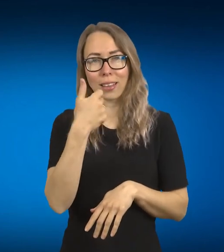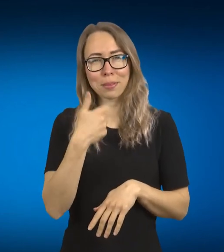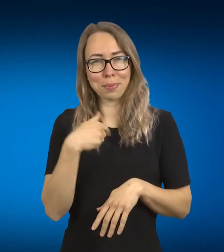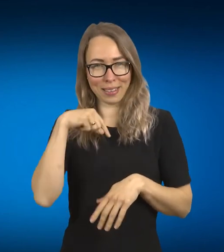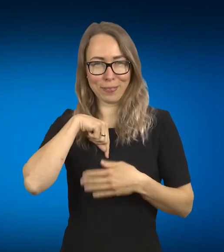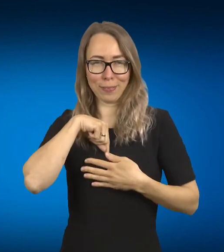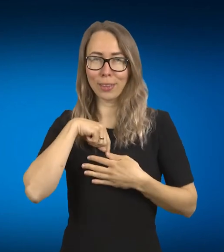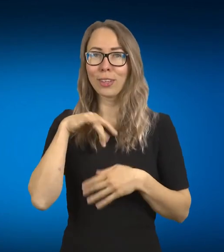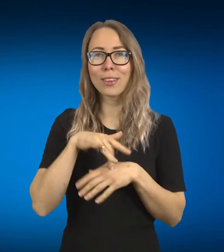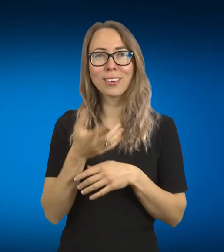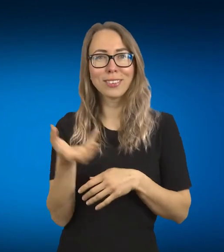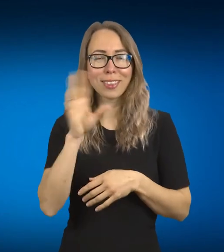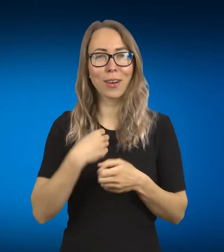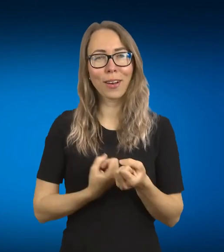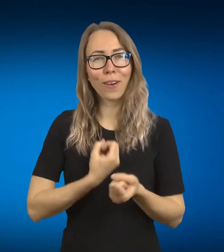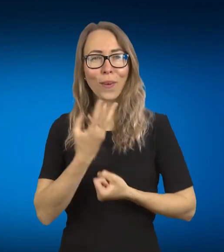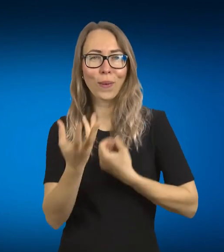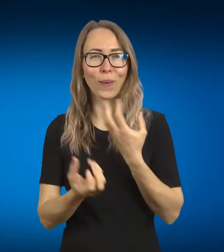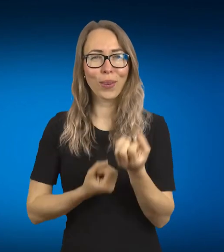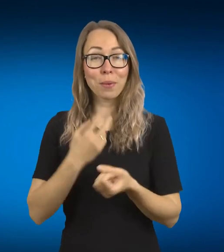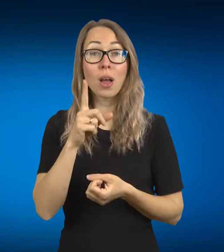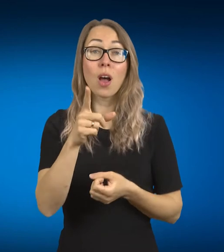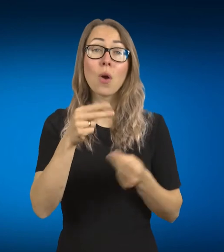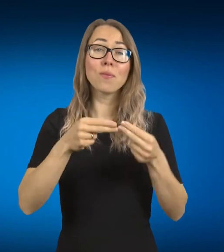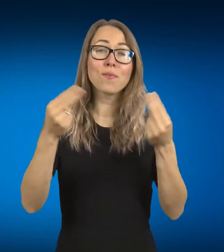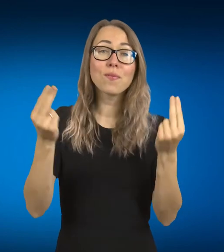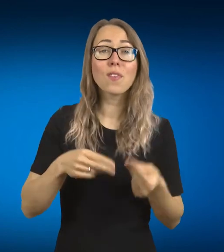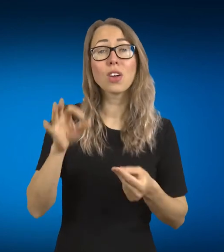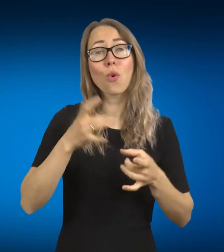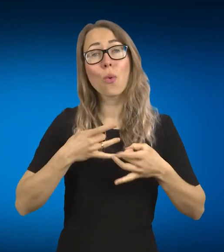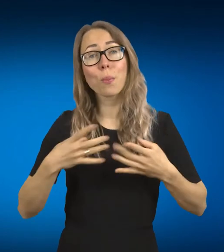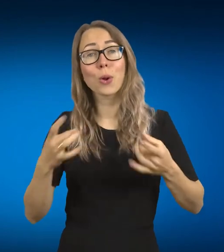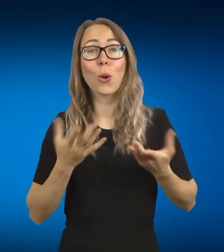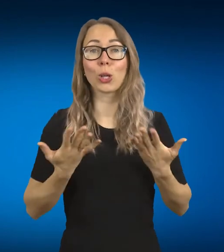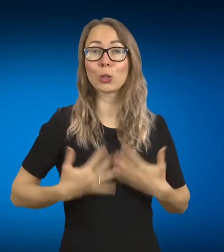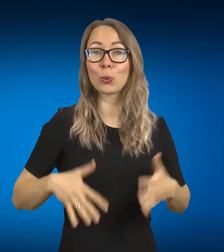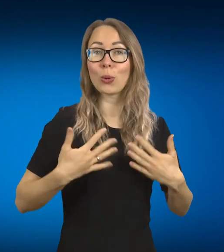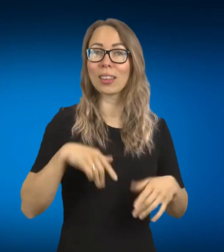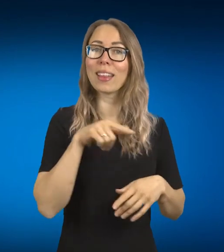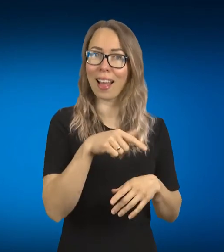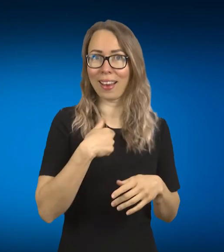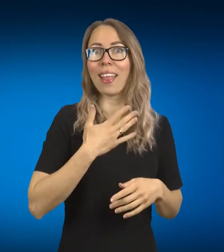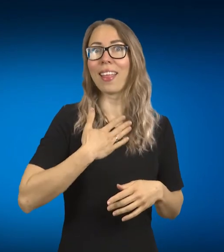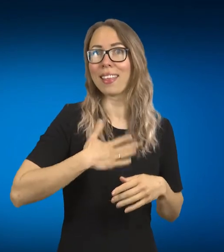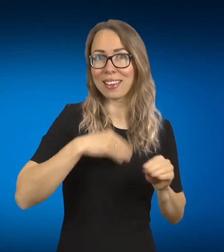kūrybiškumo, nes ten vestuvinės proginės suknelės, bet nereiškia, ir made in silence